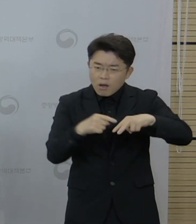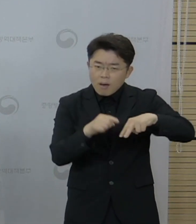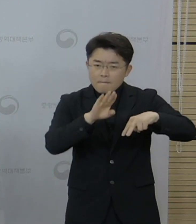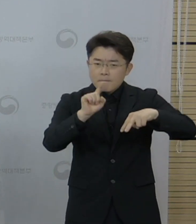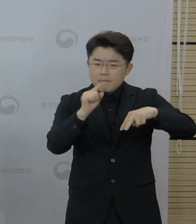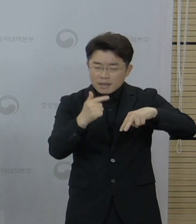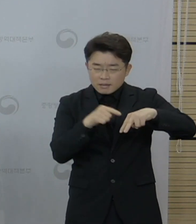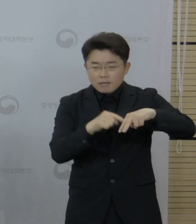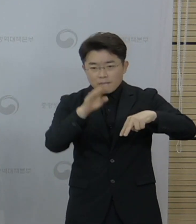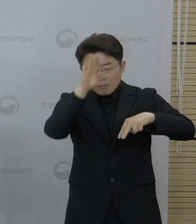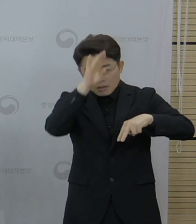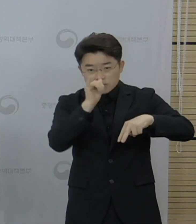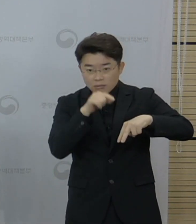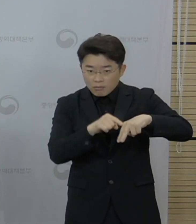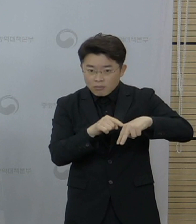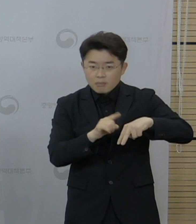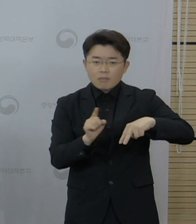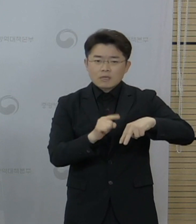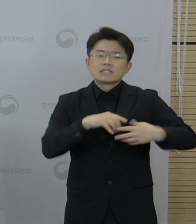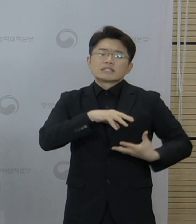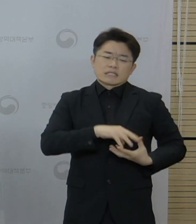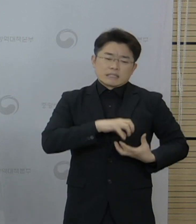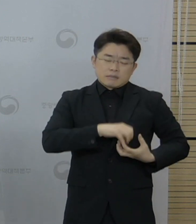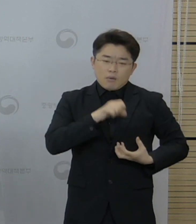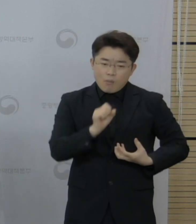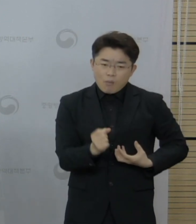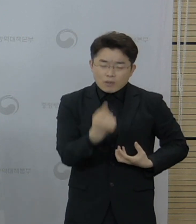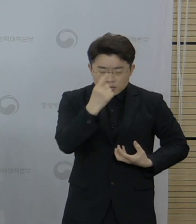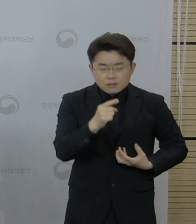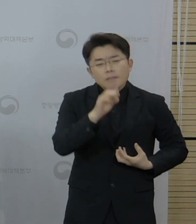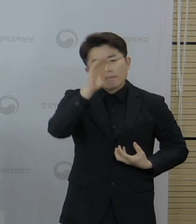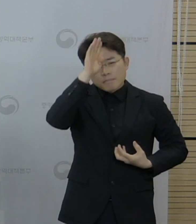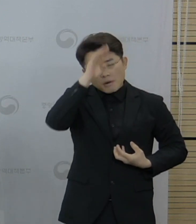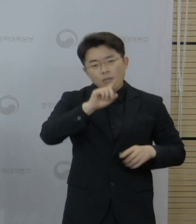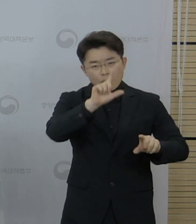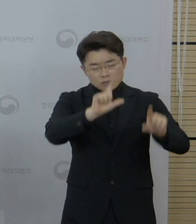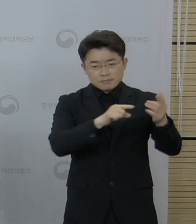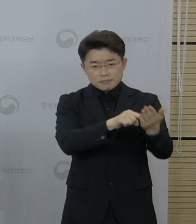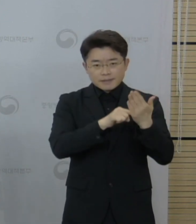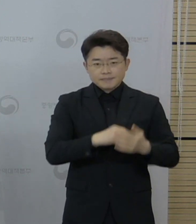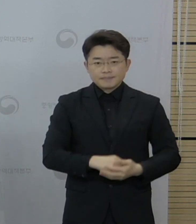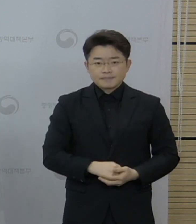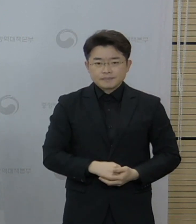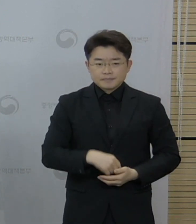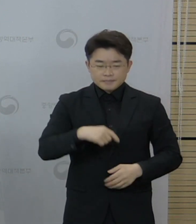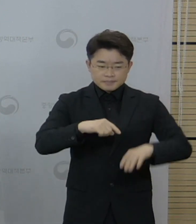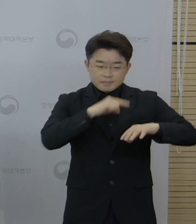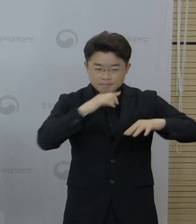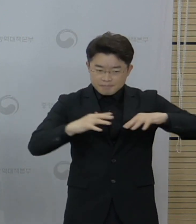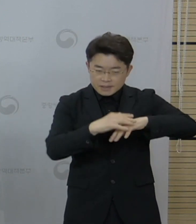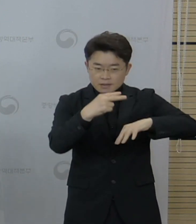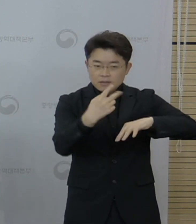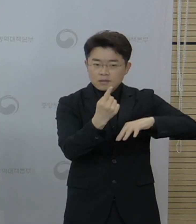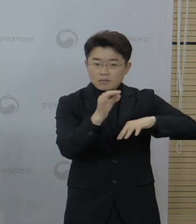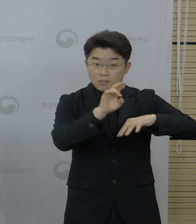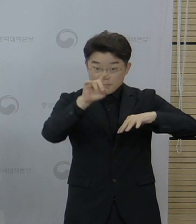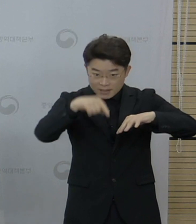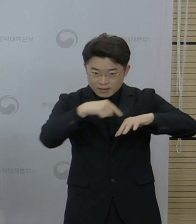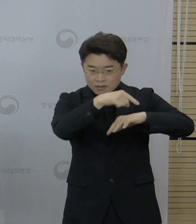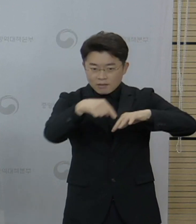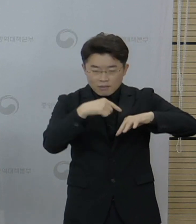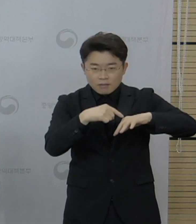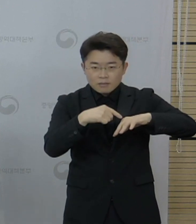심혈관계의 기저질환으로 인한 동맥죽상혈전으로 질환이 발생한 것으로